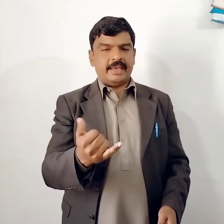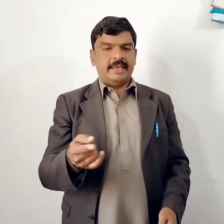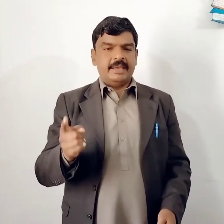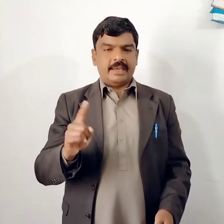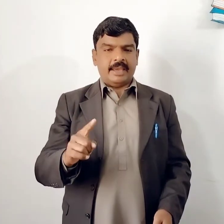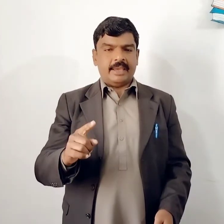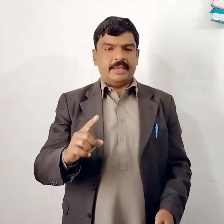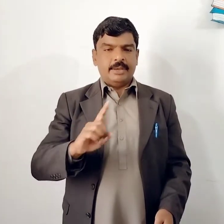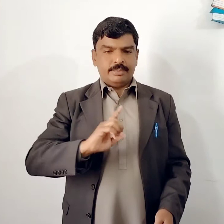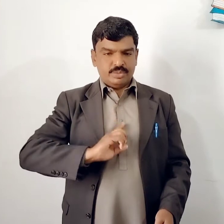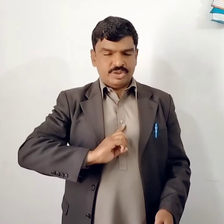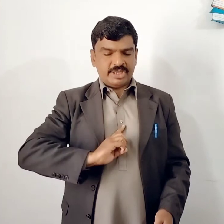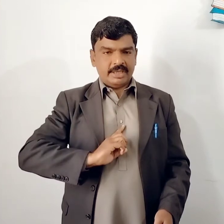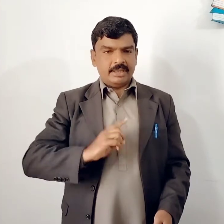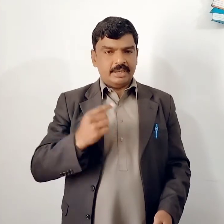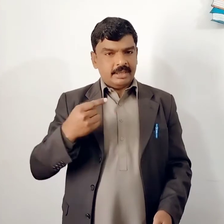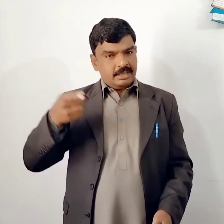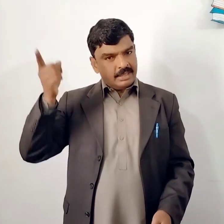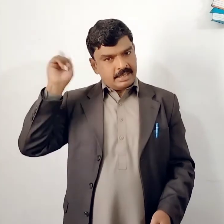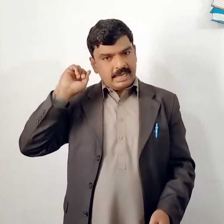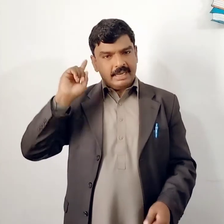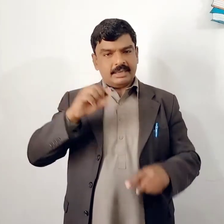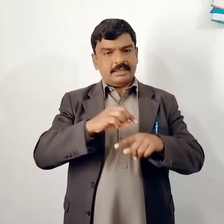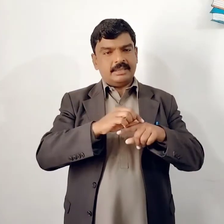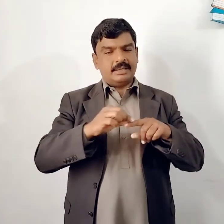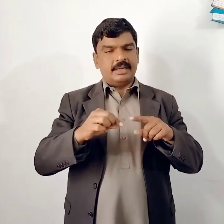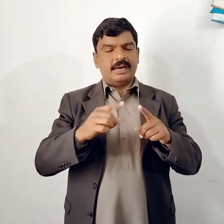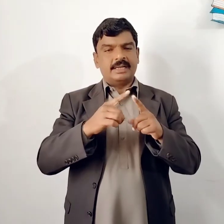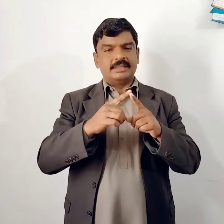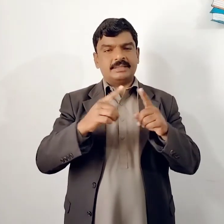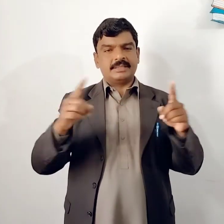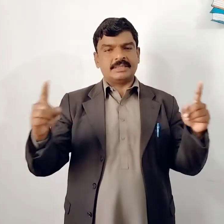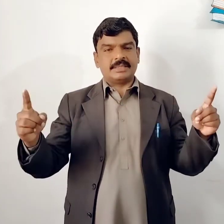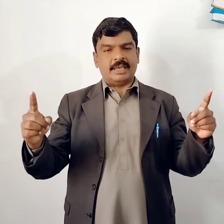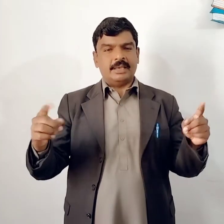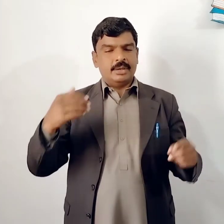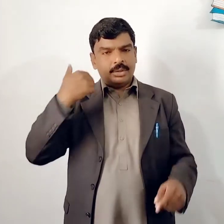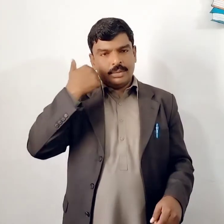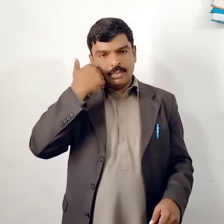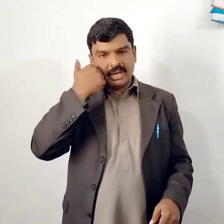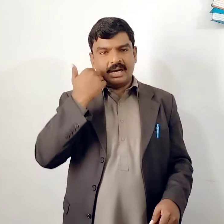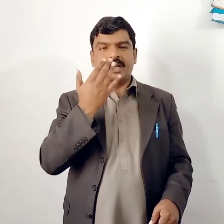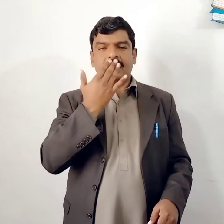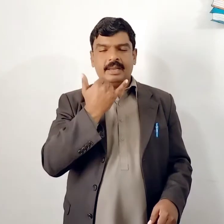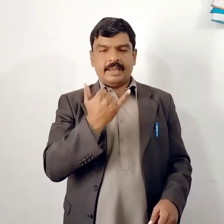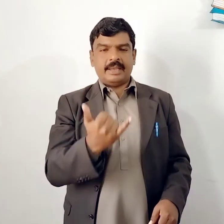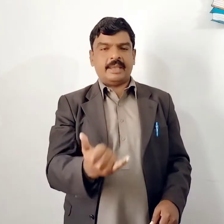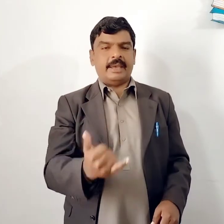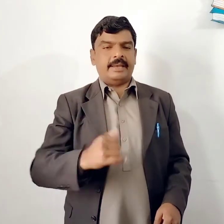کہ مجھے کل را سے بخار ہے